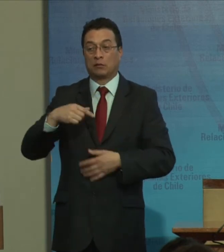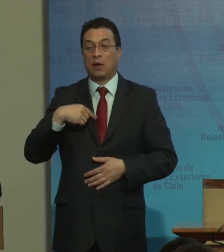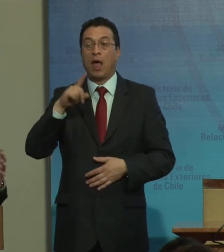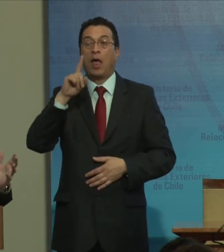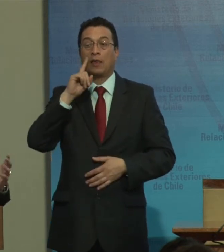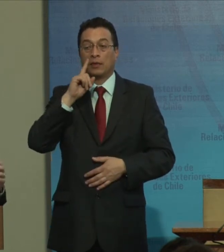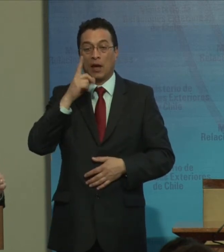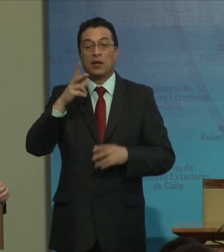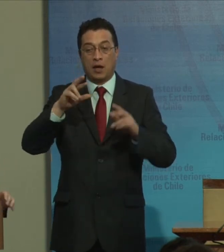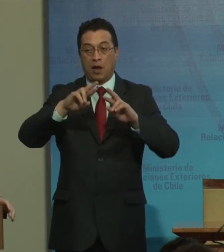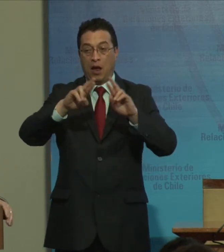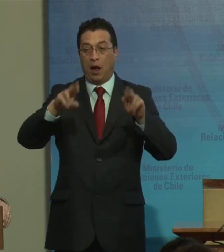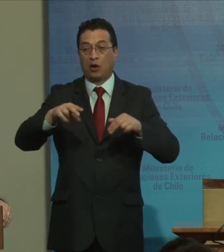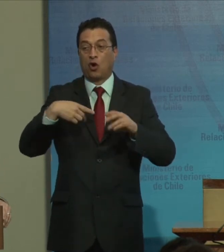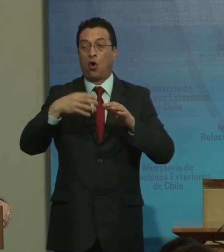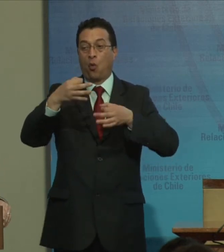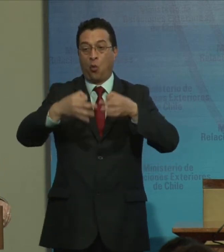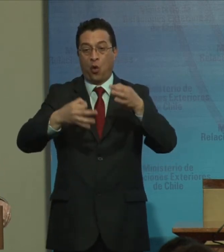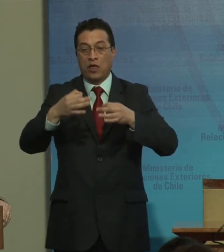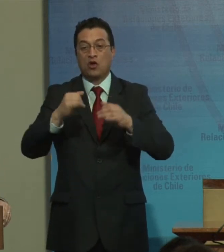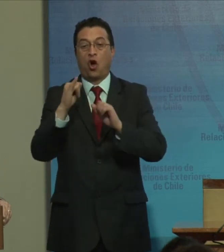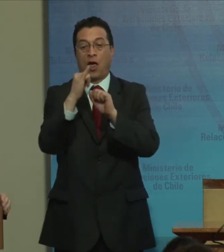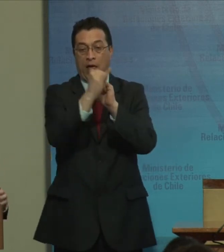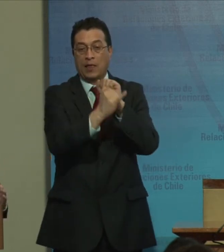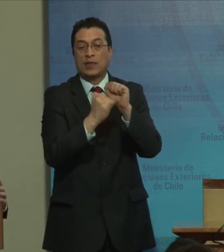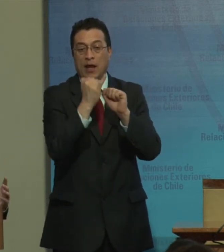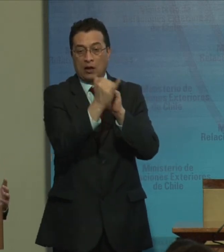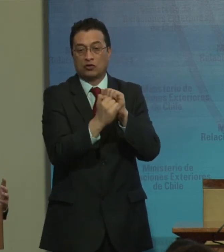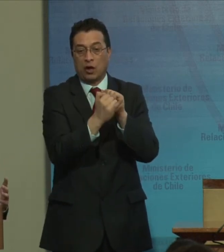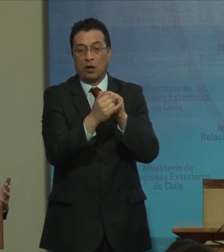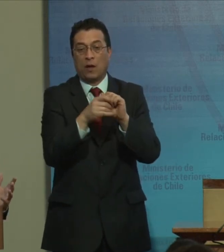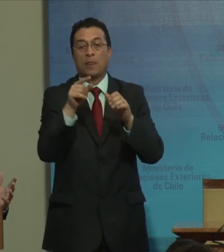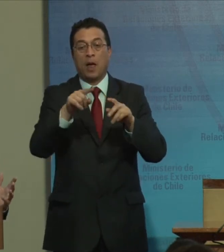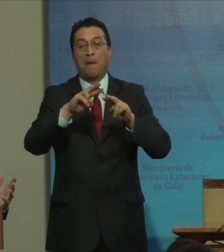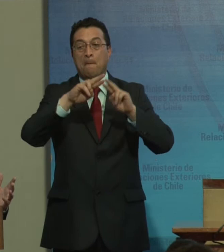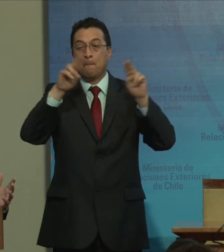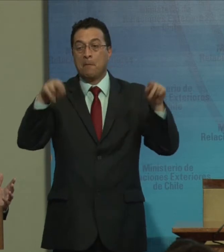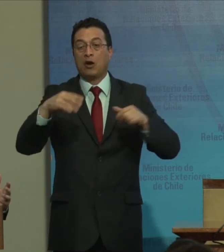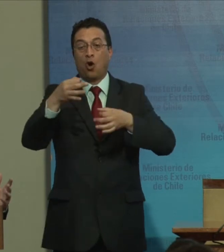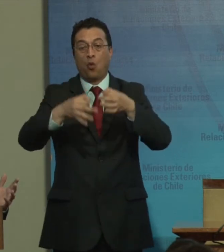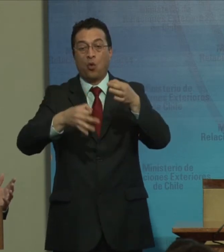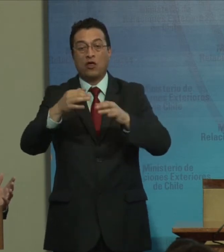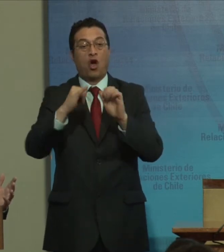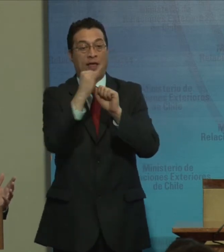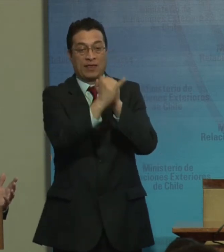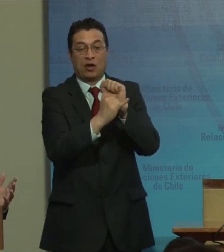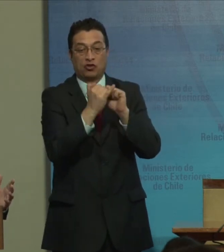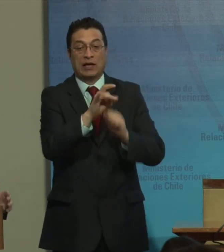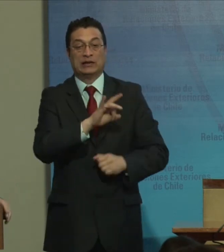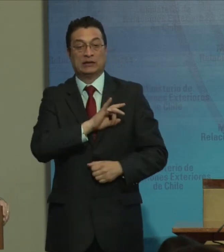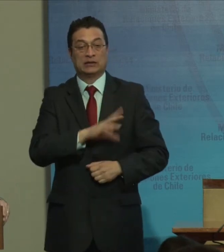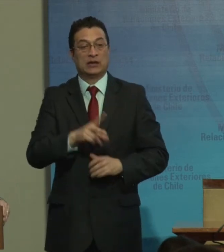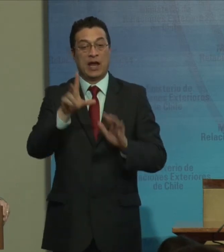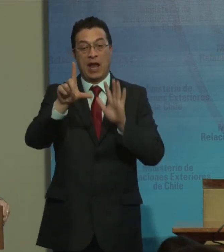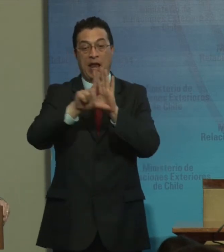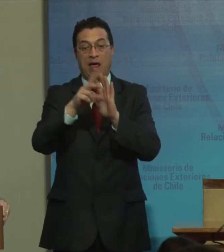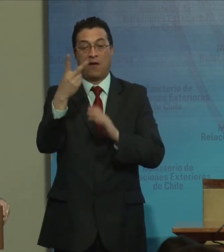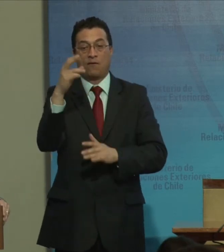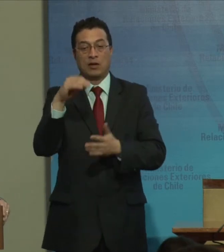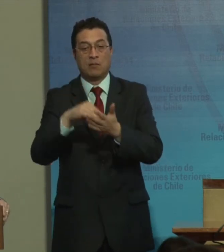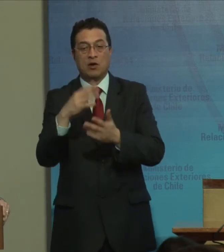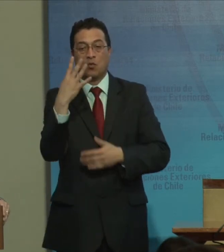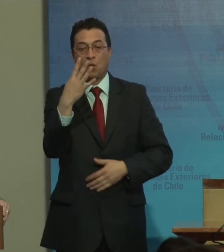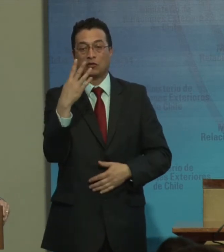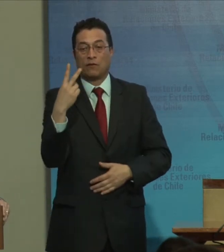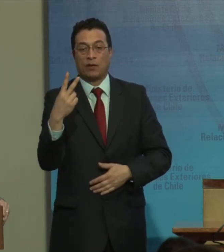marcos jurídicos internacionales. Tenemos marcos jurídicos nacionales. En Chile la ley 20.422.